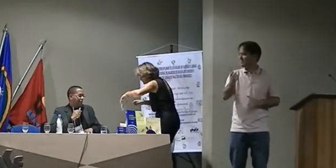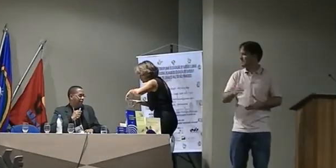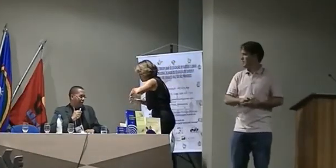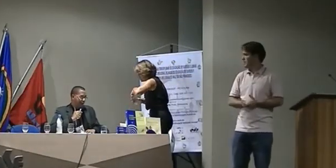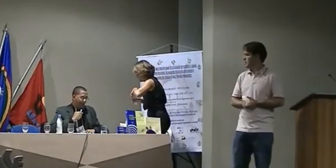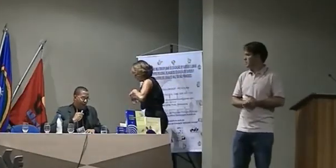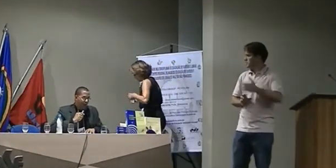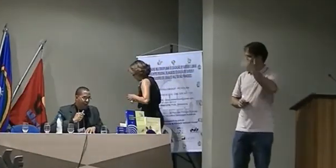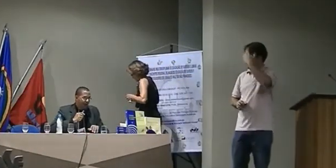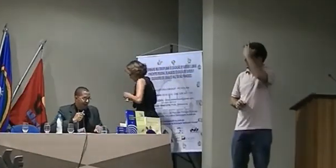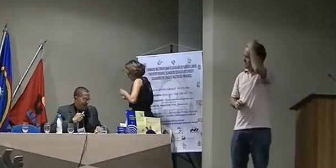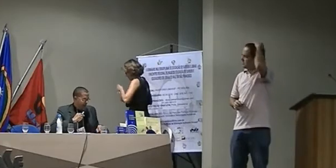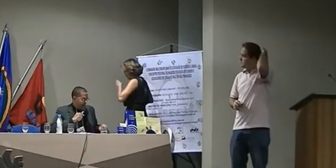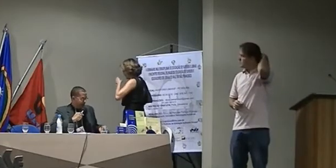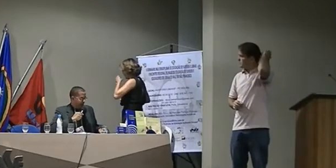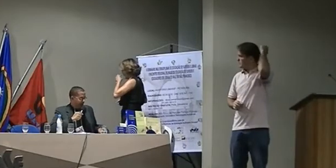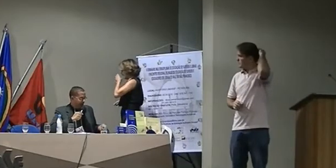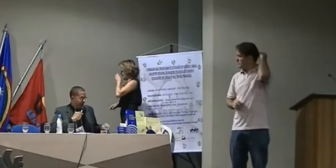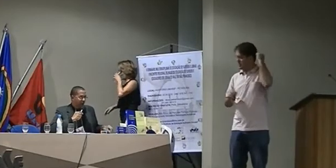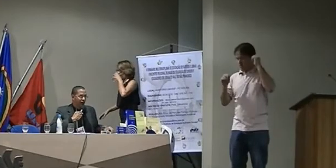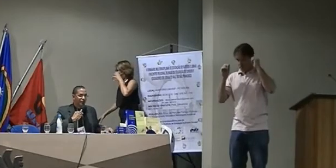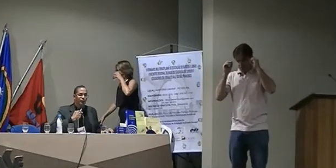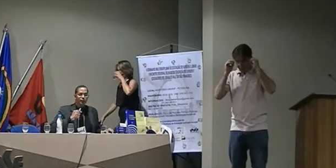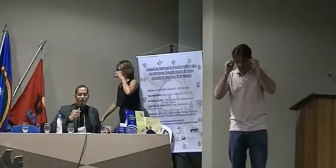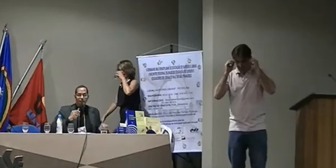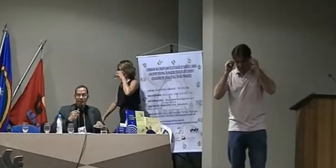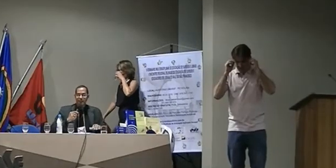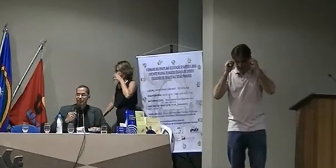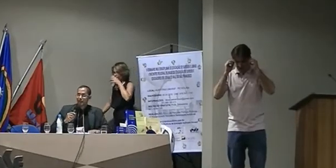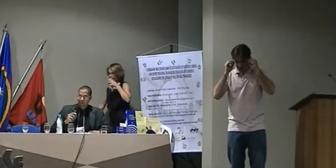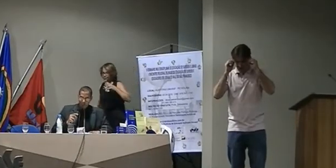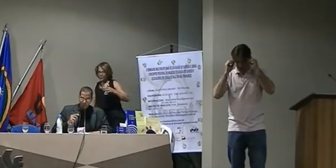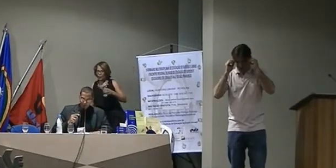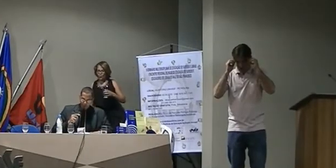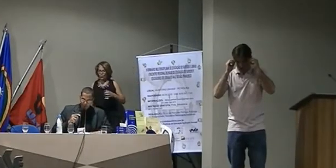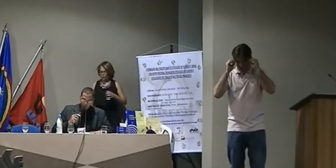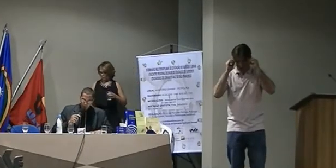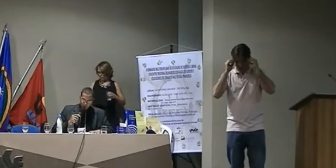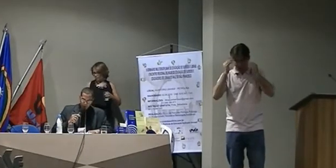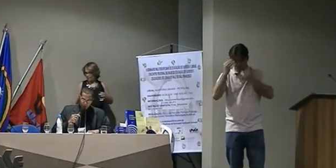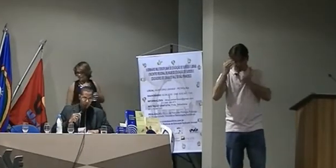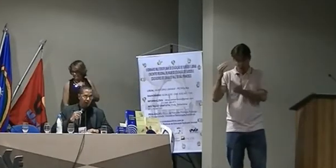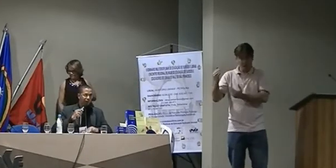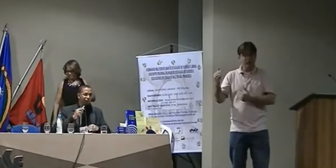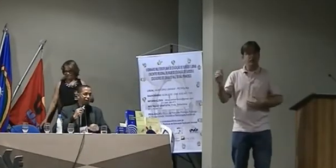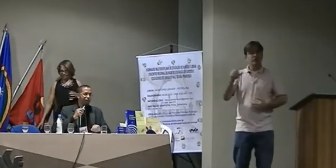Bom, quero também a gente parabenizar a professora Sebastiana pela sua interpretação pela temática.